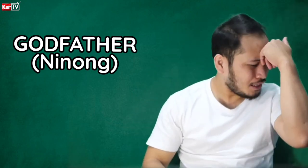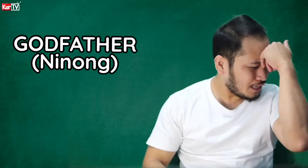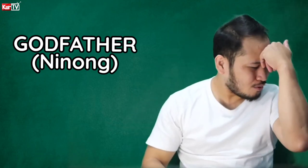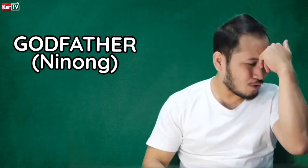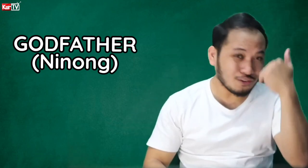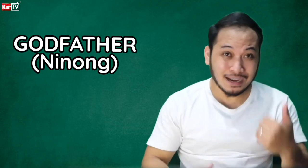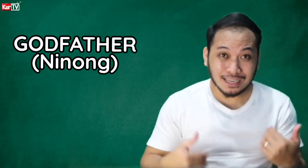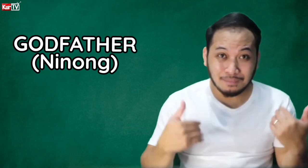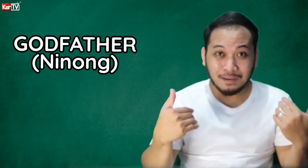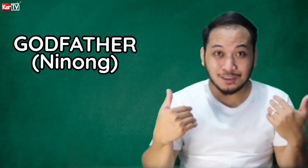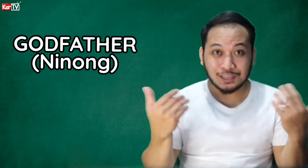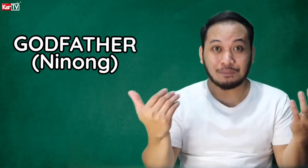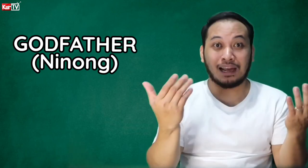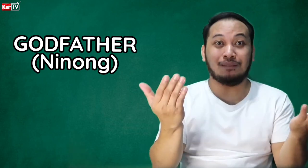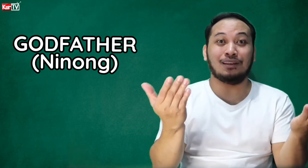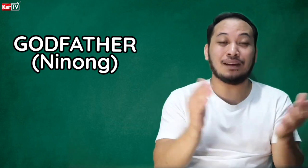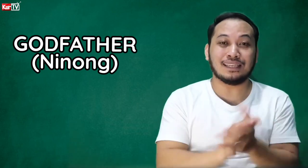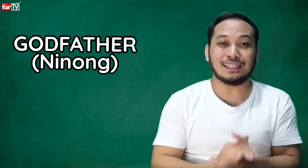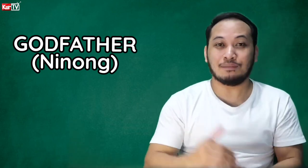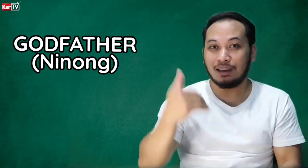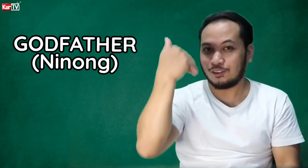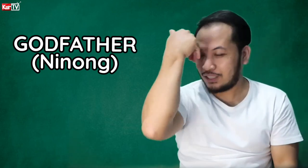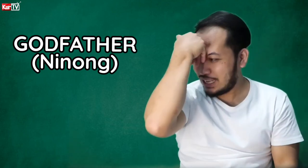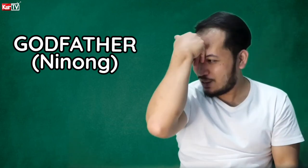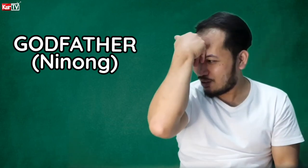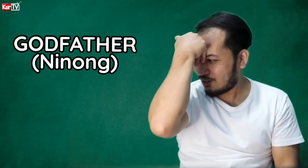Ninong. Yung mga nagmamano, syempre, alam nyo naman yan. Diba? Ninong.